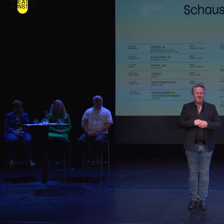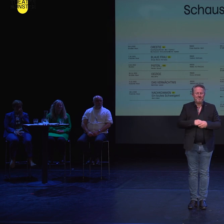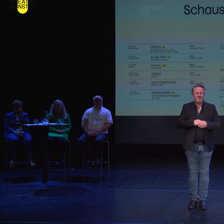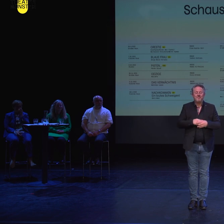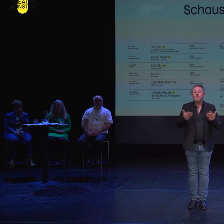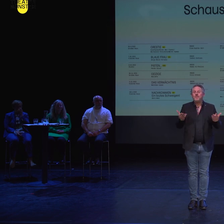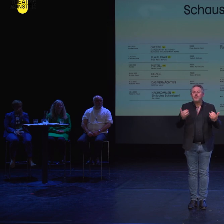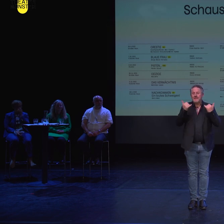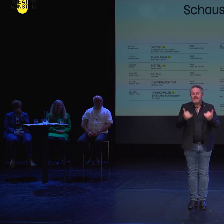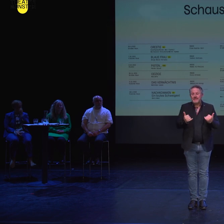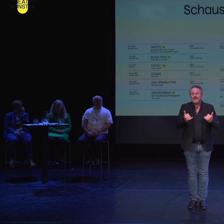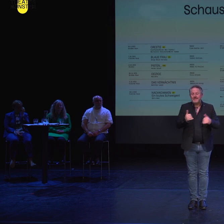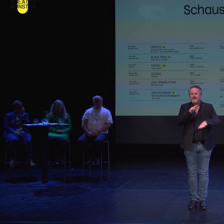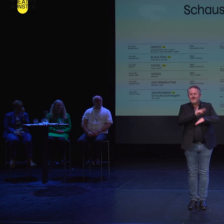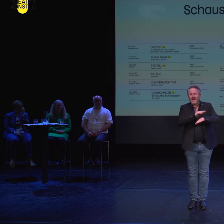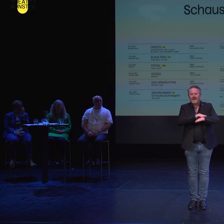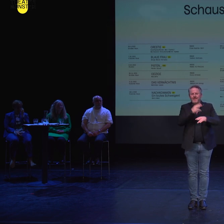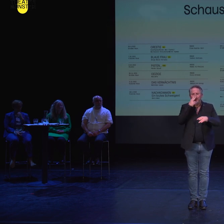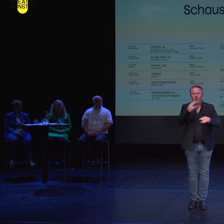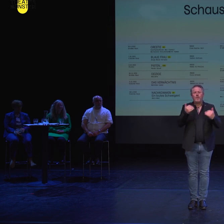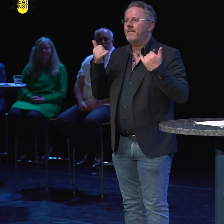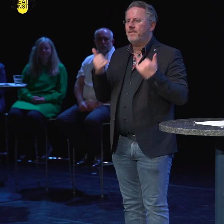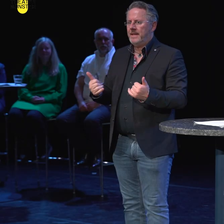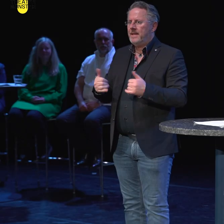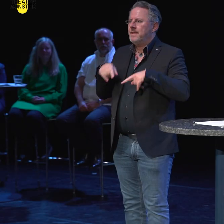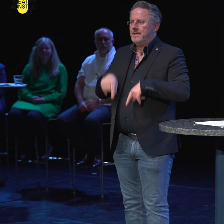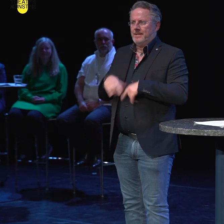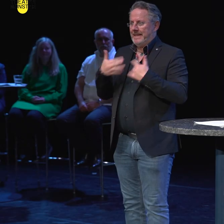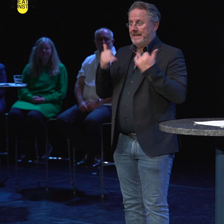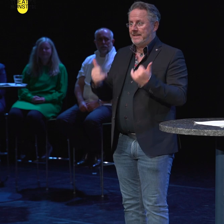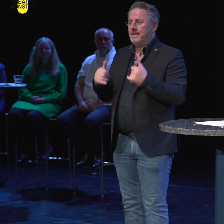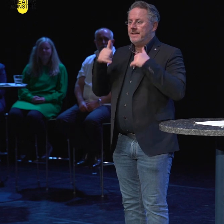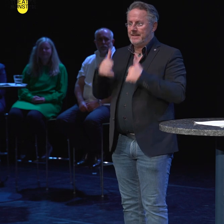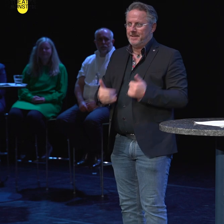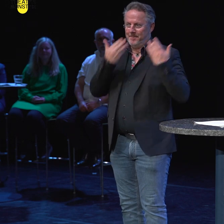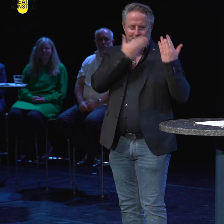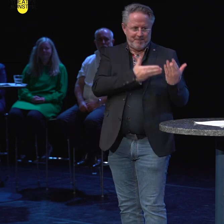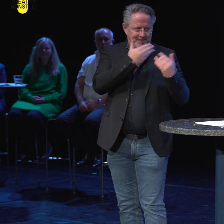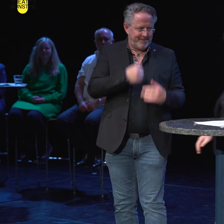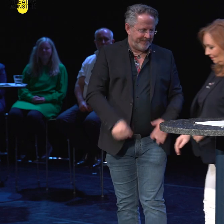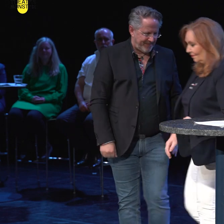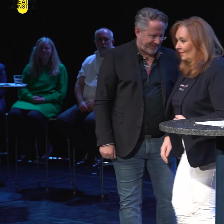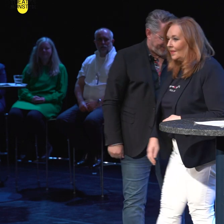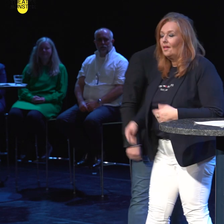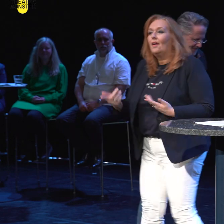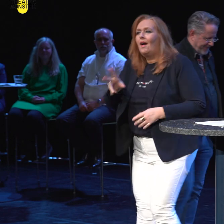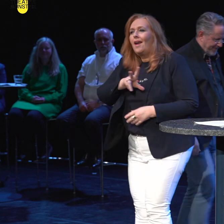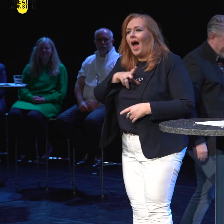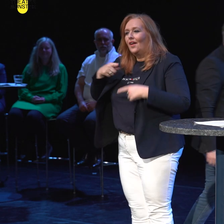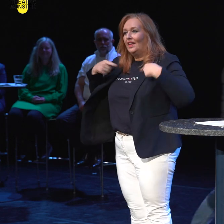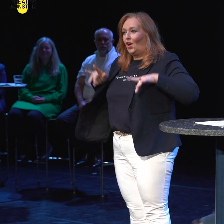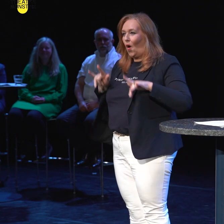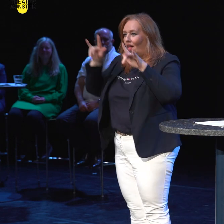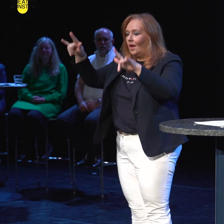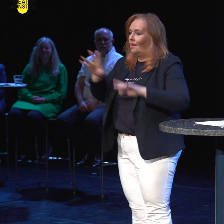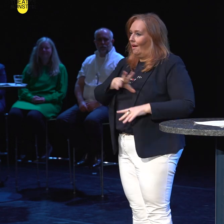Und wenn ich von der Zeit spreche, spreche ich von der Zeit, die schon nicht mehr ist, am Rande des Rollfelds. Ein sehr langer Titel und ein sehr